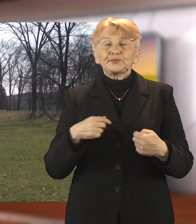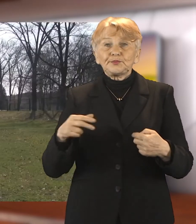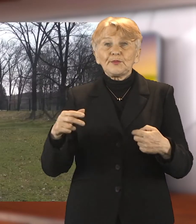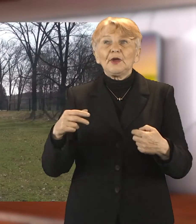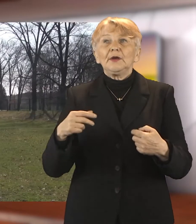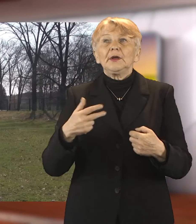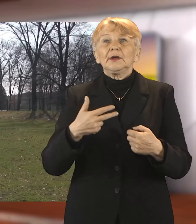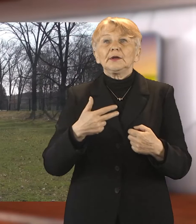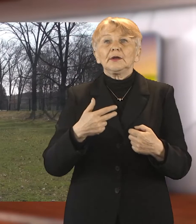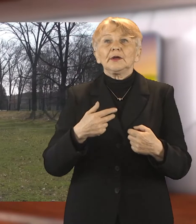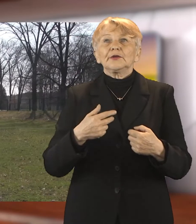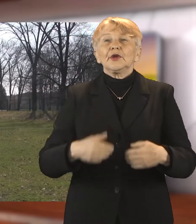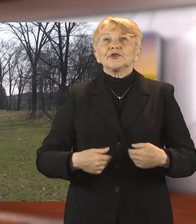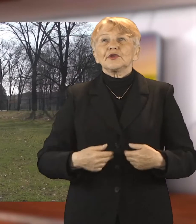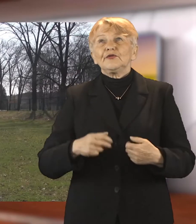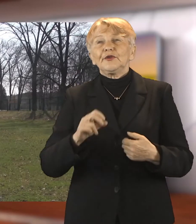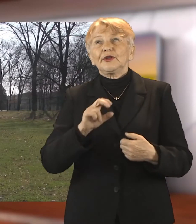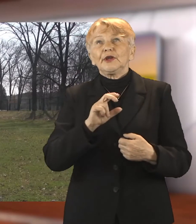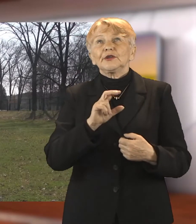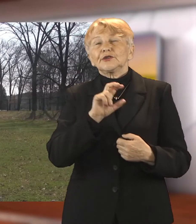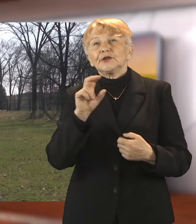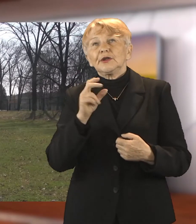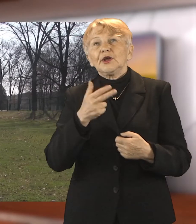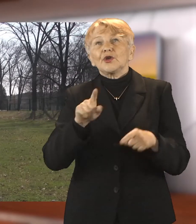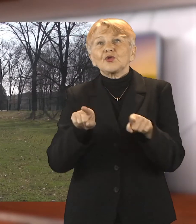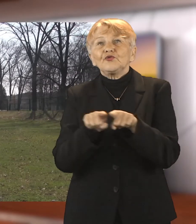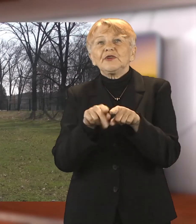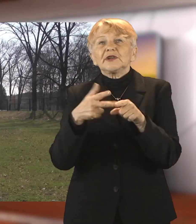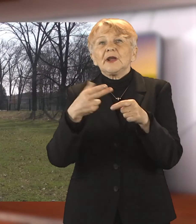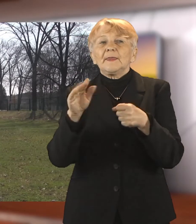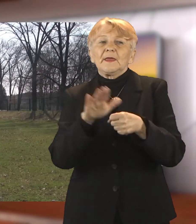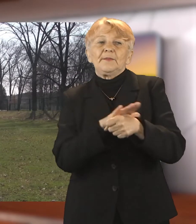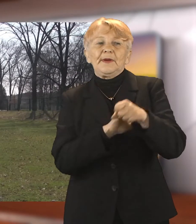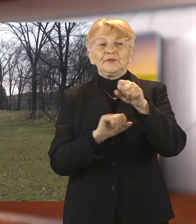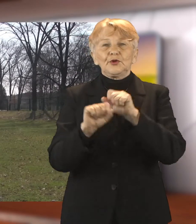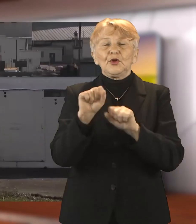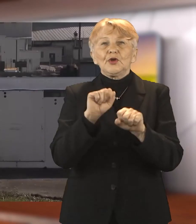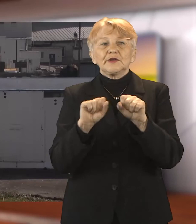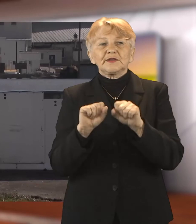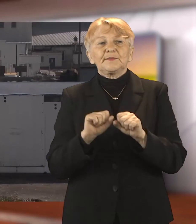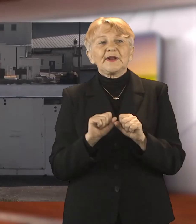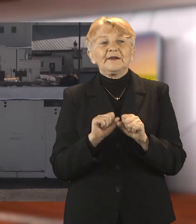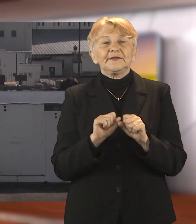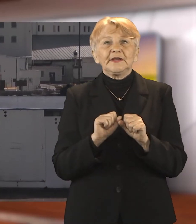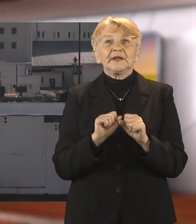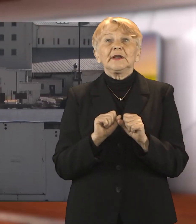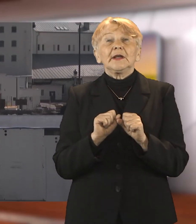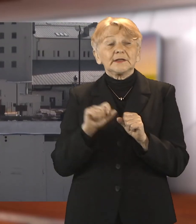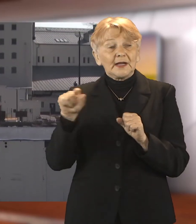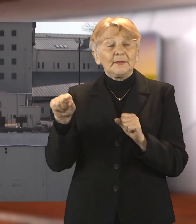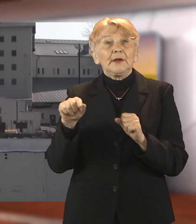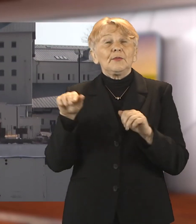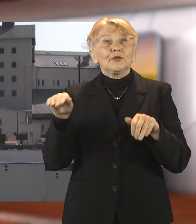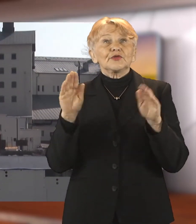się rodzin z dziećmi, także osób niepełnosprawnych. Był to bardzo ważny element, który został